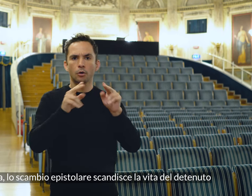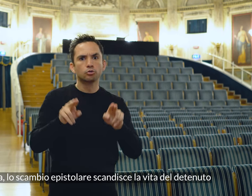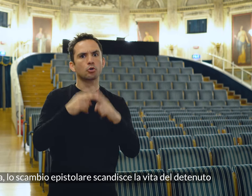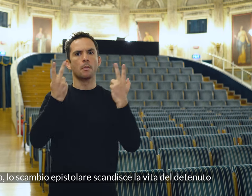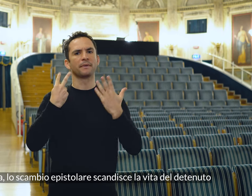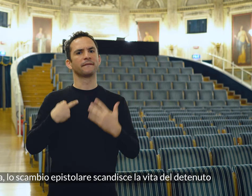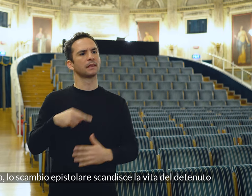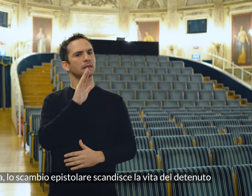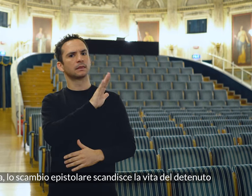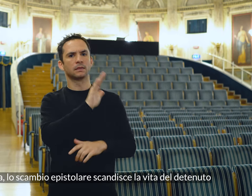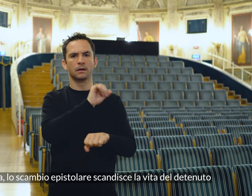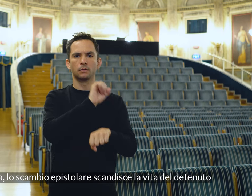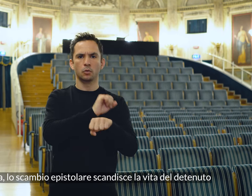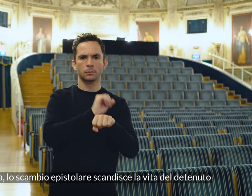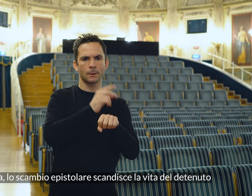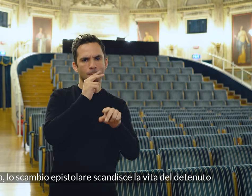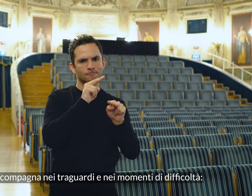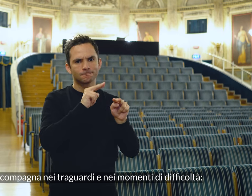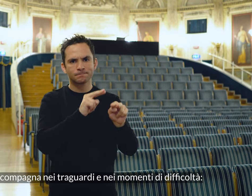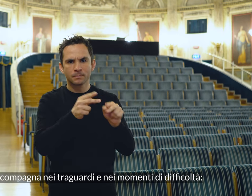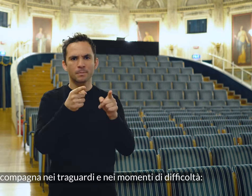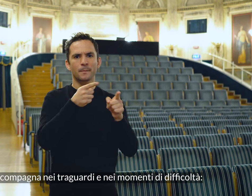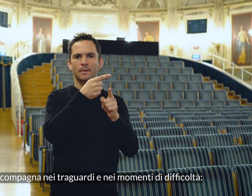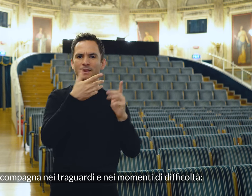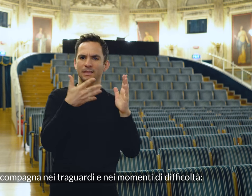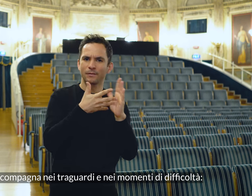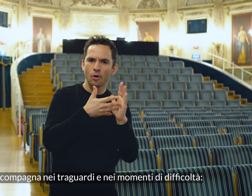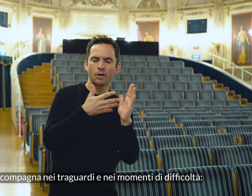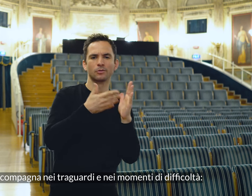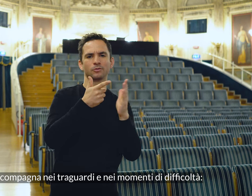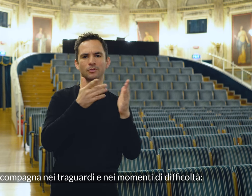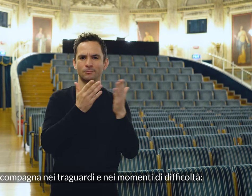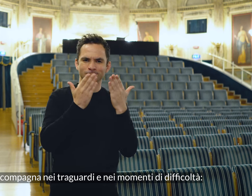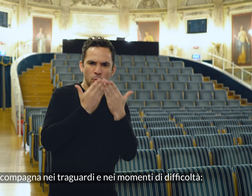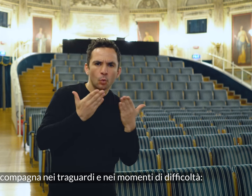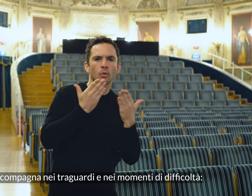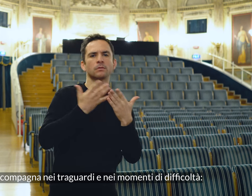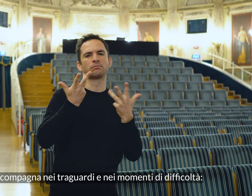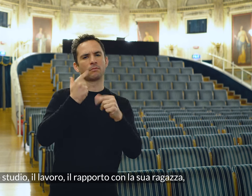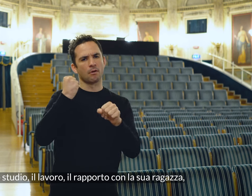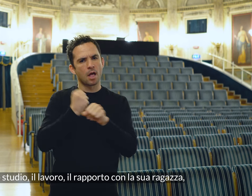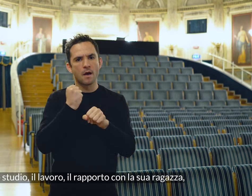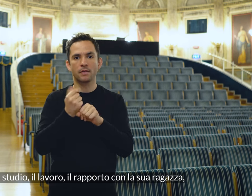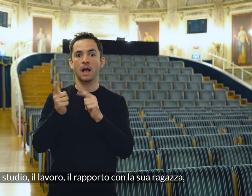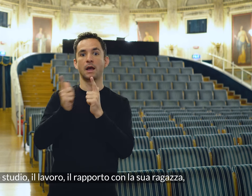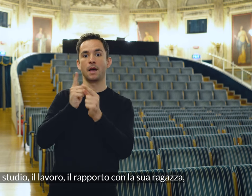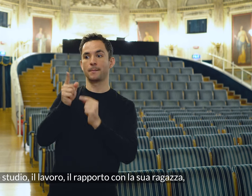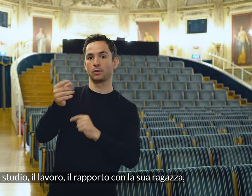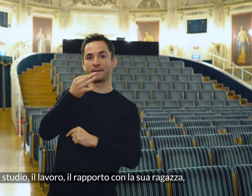epistolare scandisce la vita del detenuto e lo accompagna nei traguardi e nei momenti di difficoltà. Lo studio, il lavoro, il